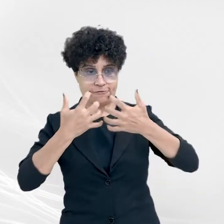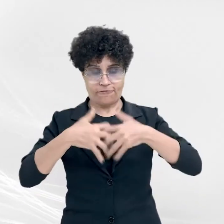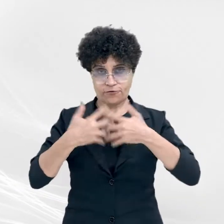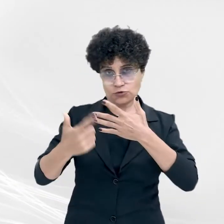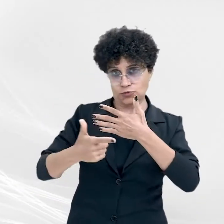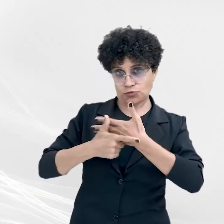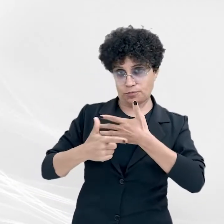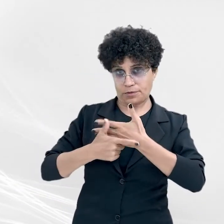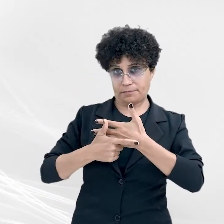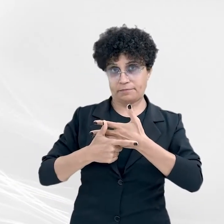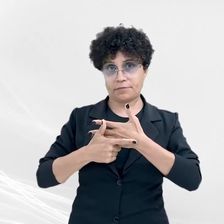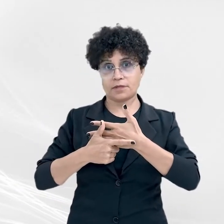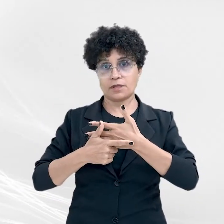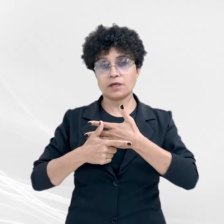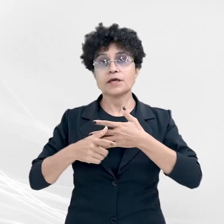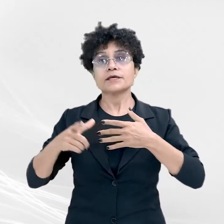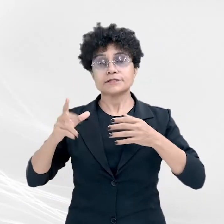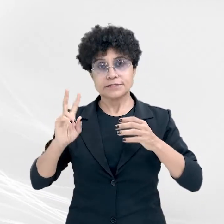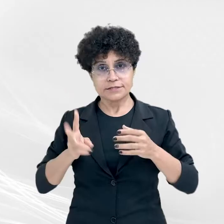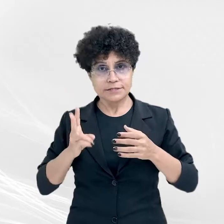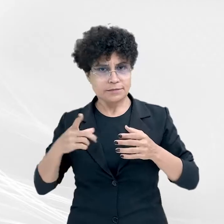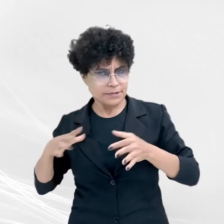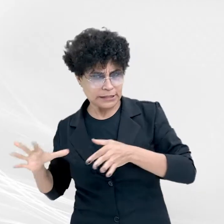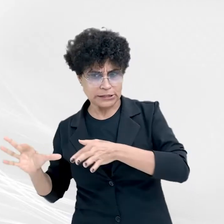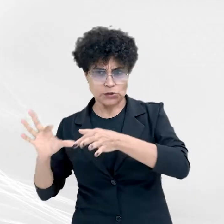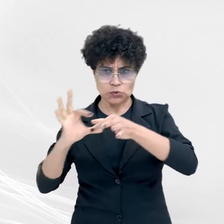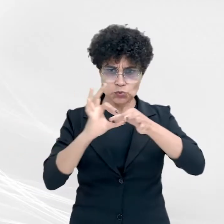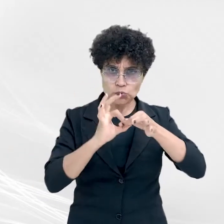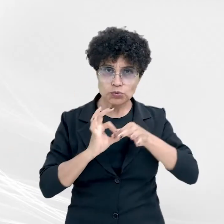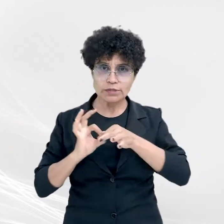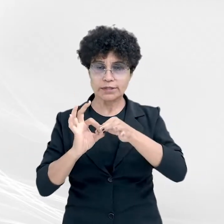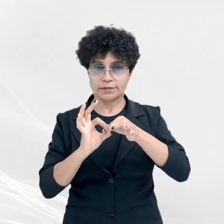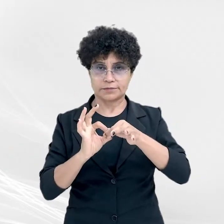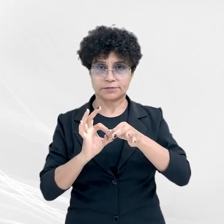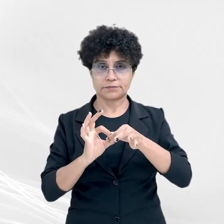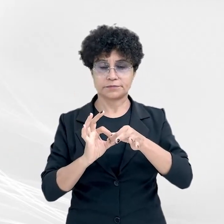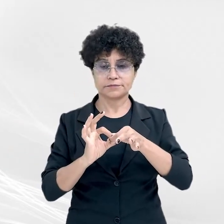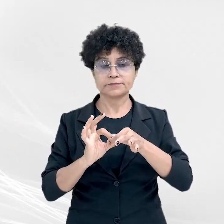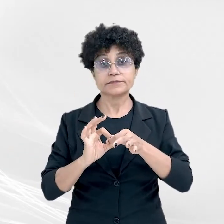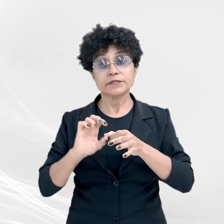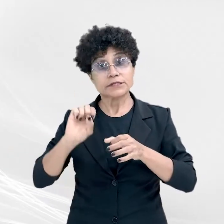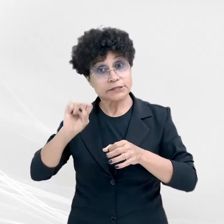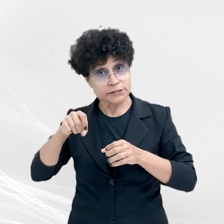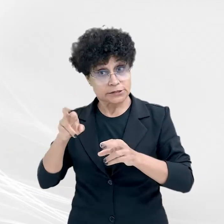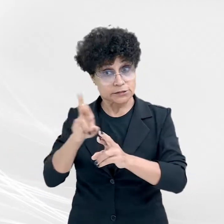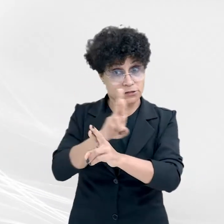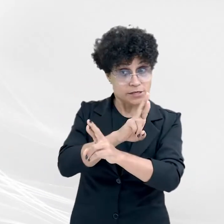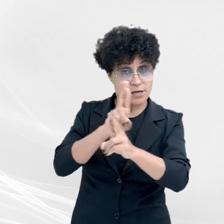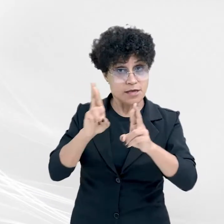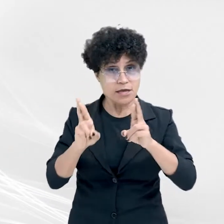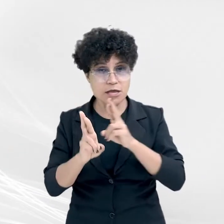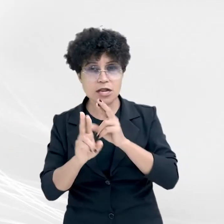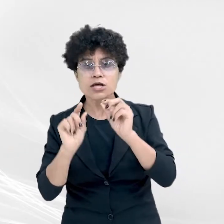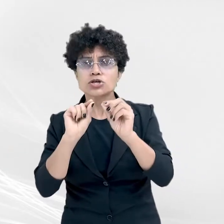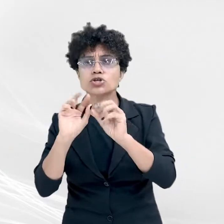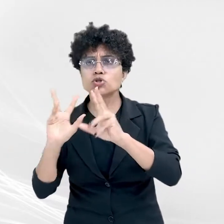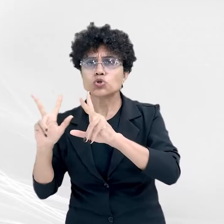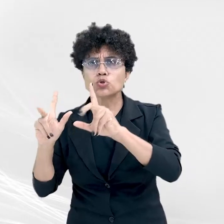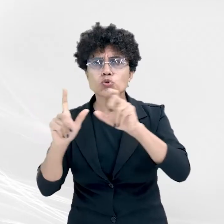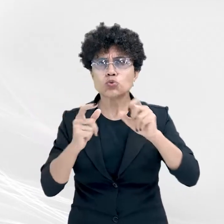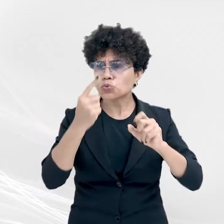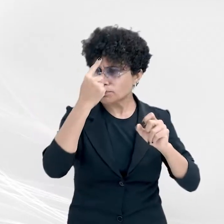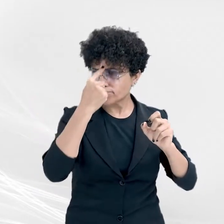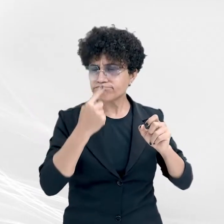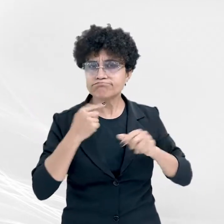estejam umbilicalmente interligados. Abre aspas. Se relacionam, sobretudo, com o perfil de